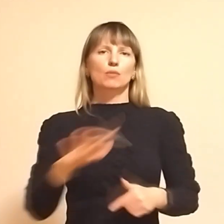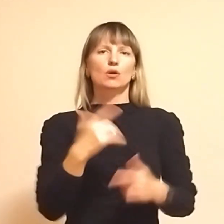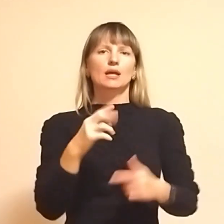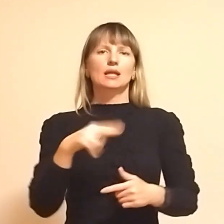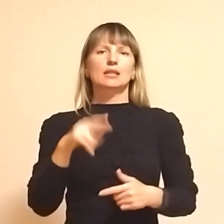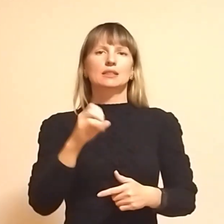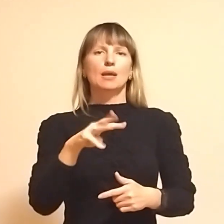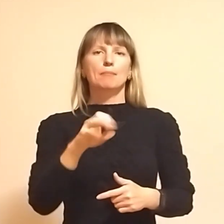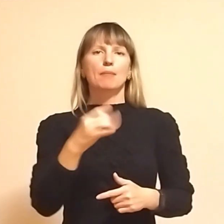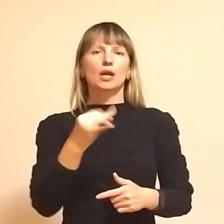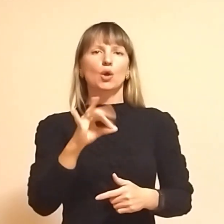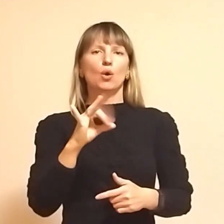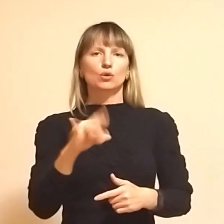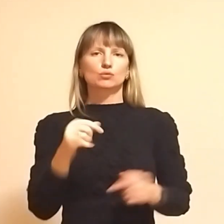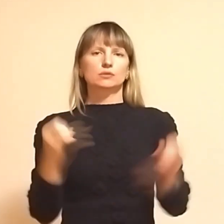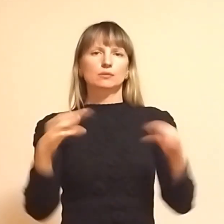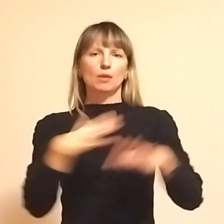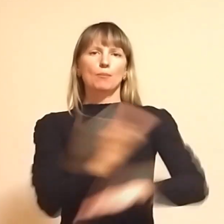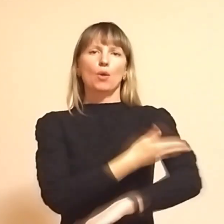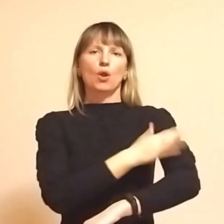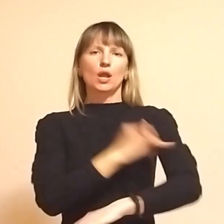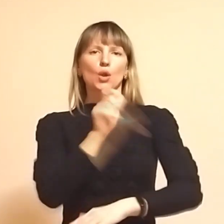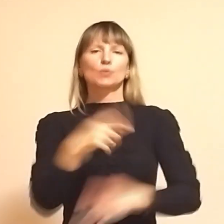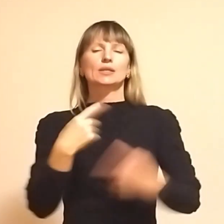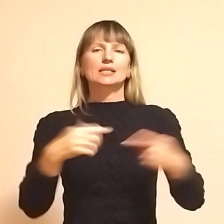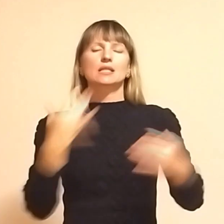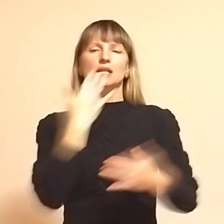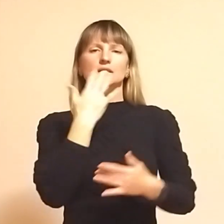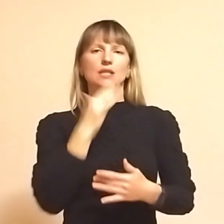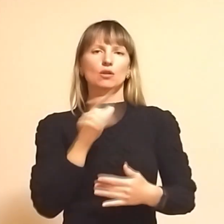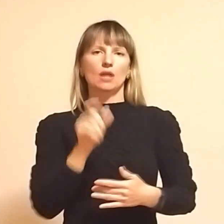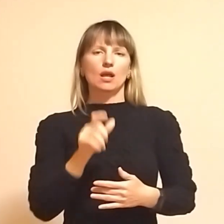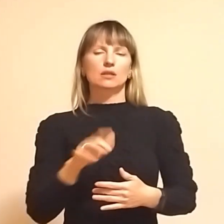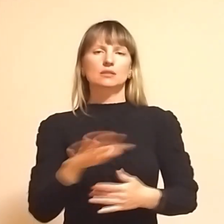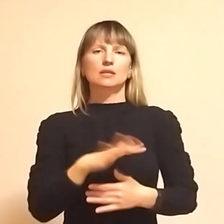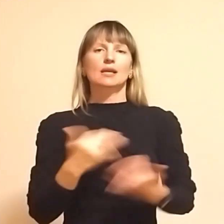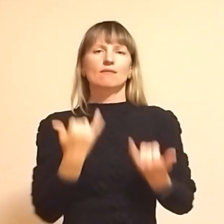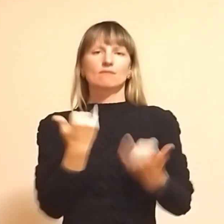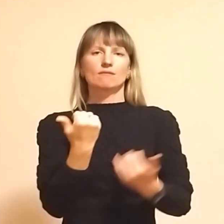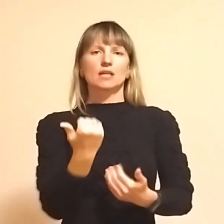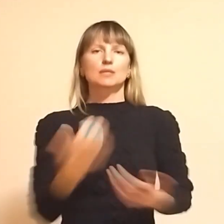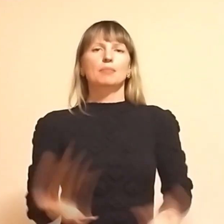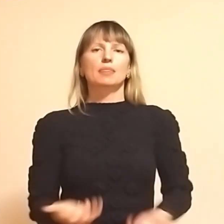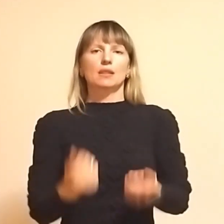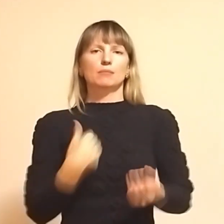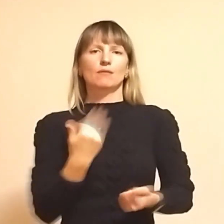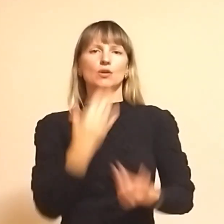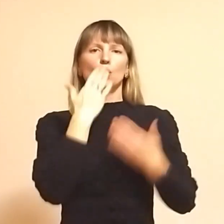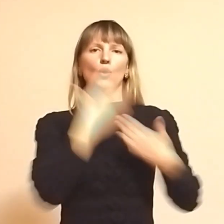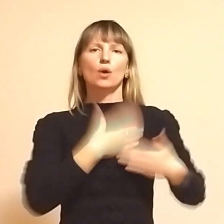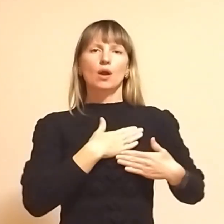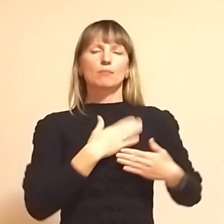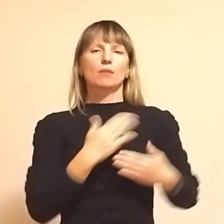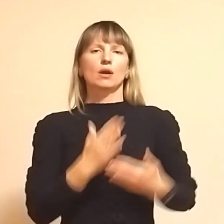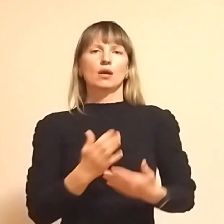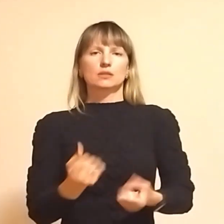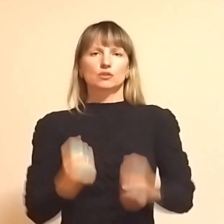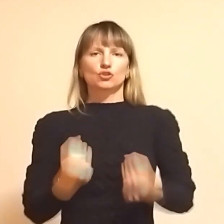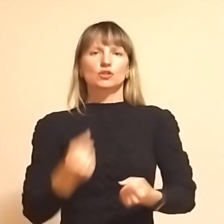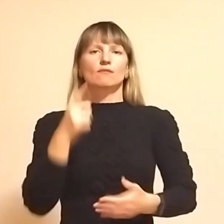Де Майор. Тут разом зібралися поляки та люди різних національностей, які вас підтримують. Ми вас кохаємо, тримайтеся, віримо